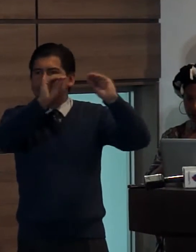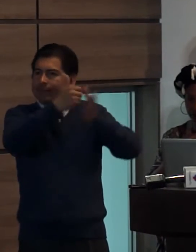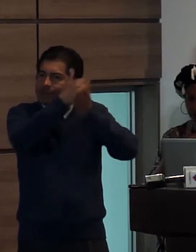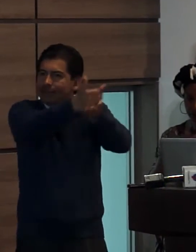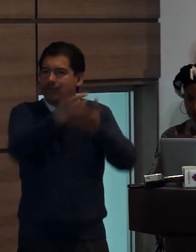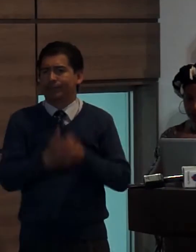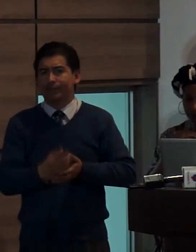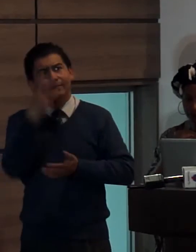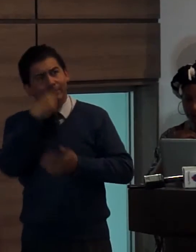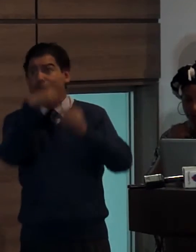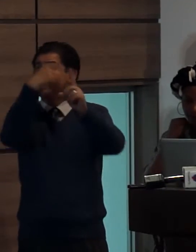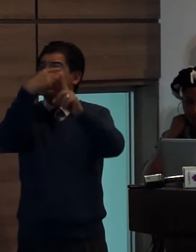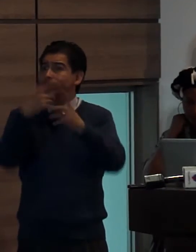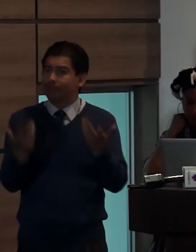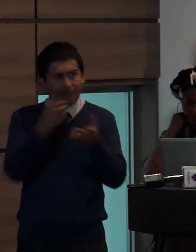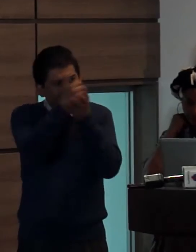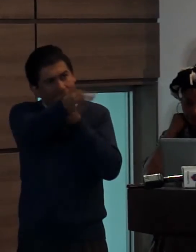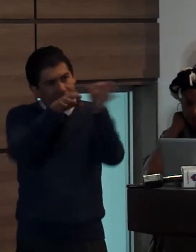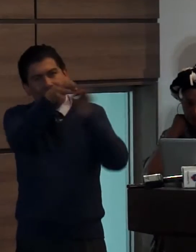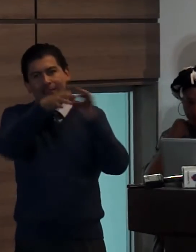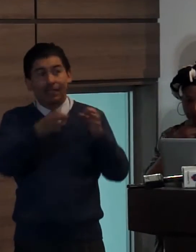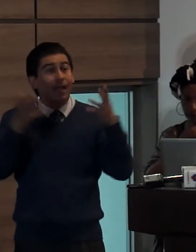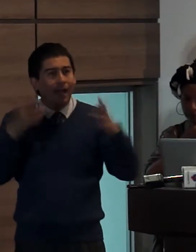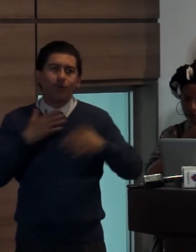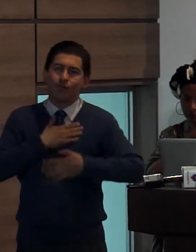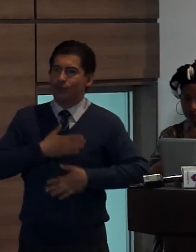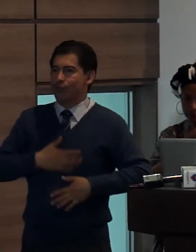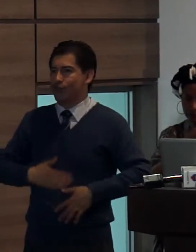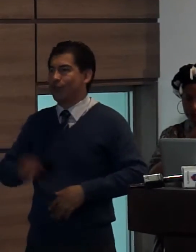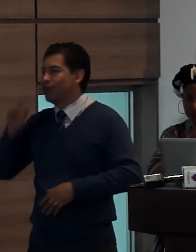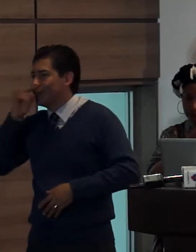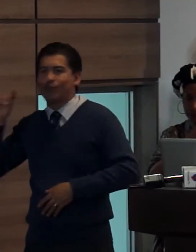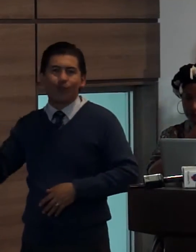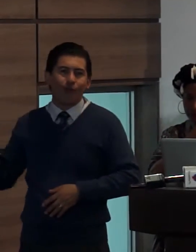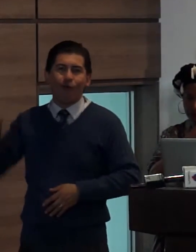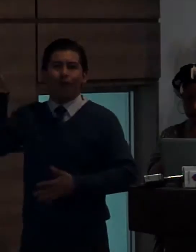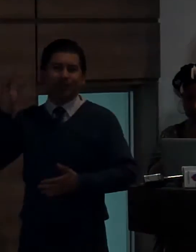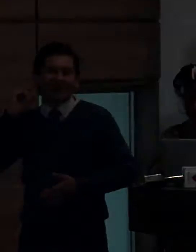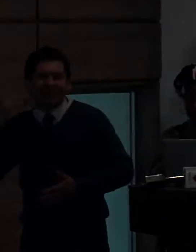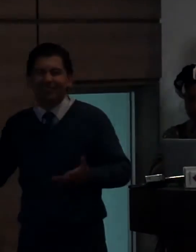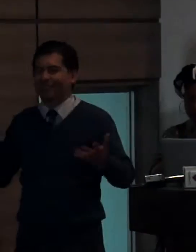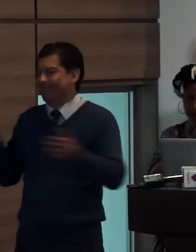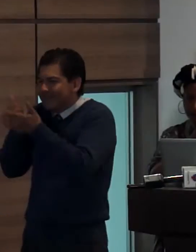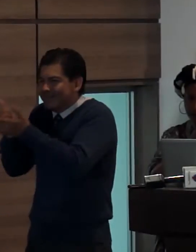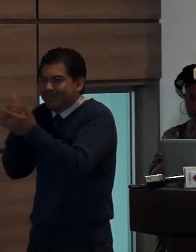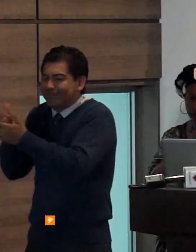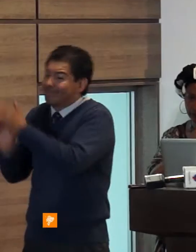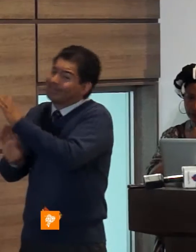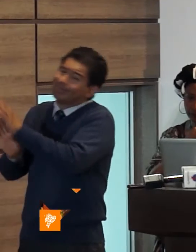agradable y positivo estas son las tareas y los retos que nos hemos planteado como laboratorio de